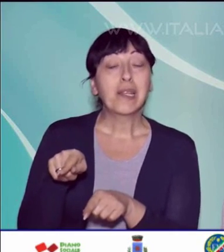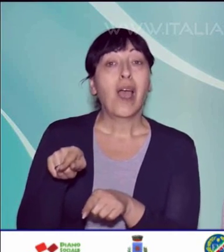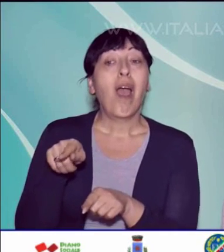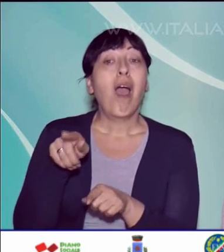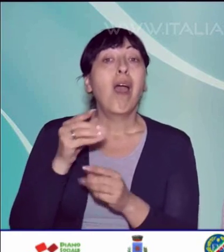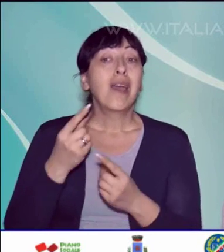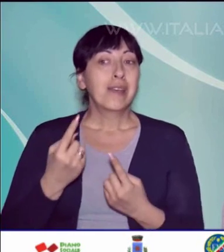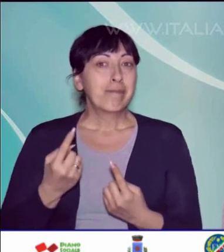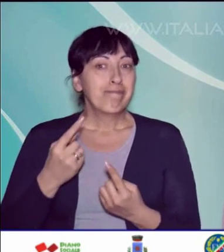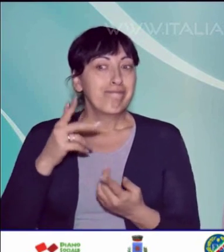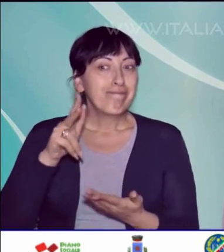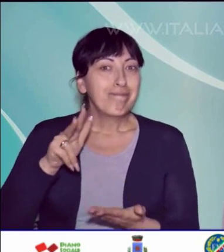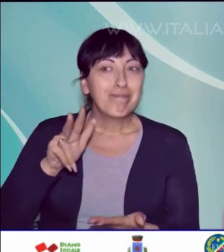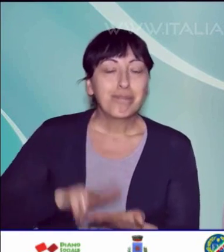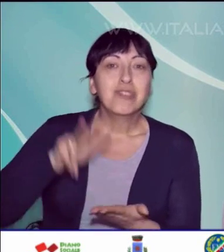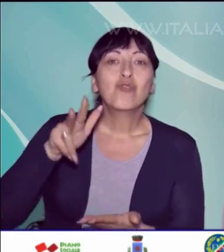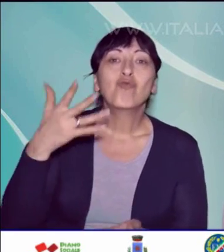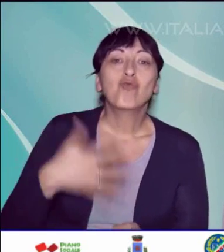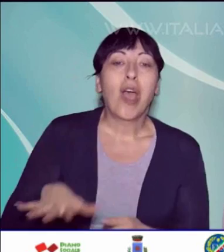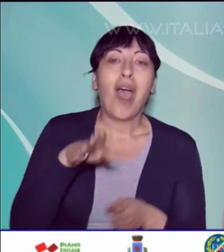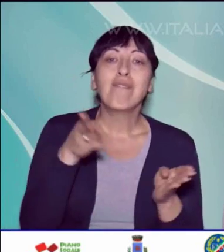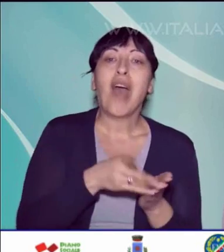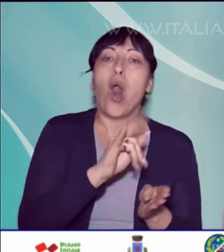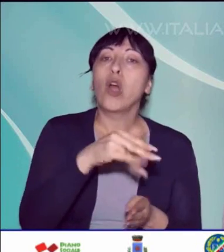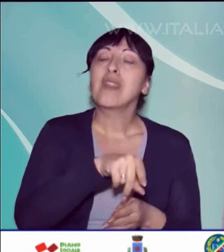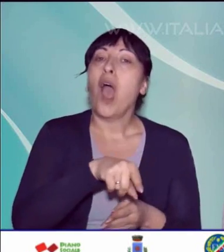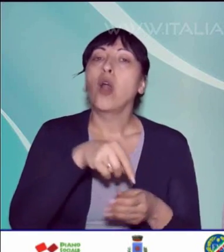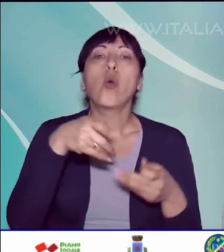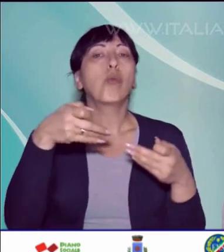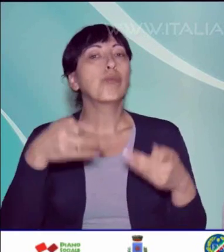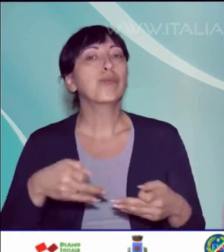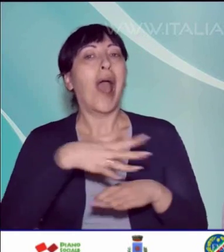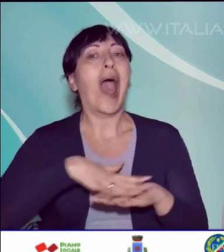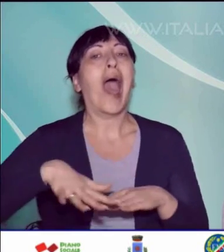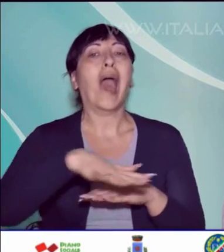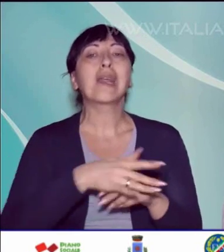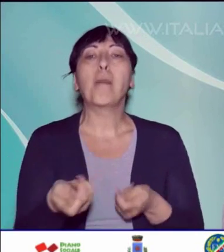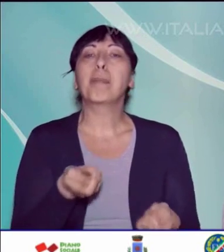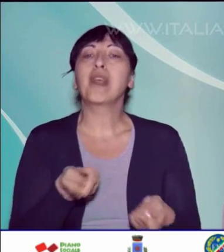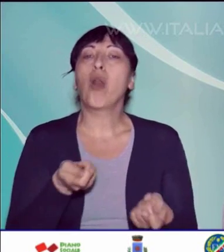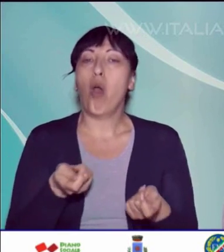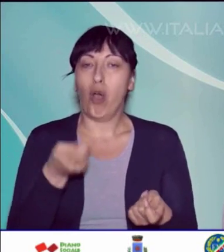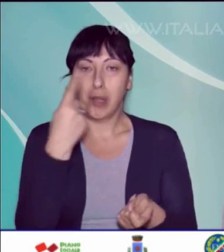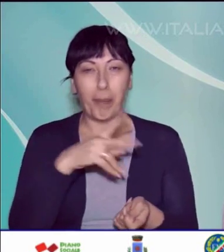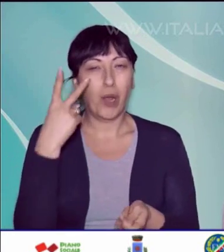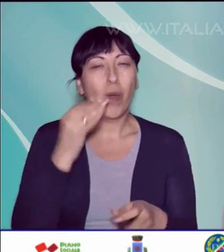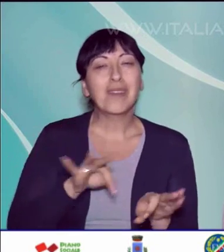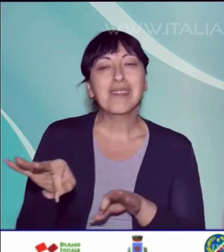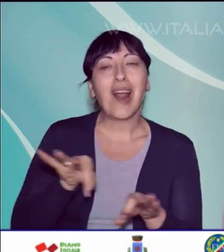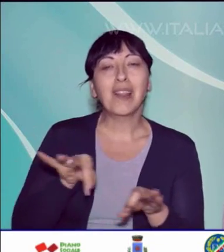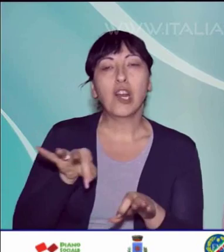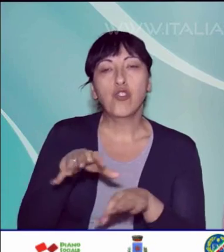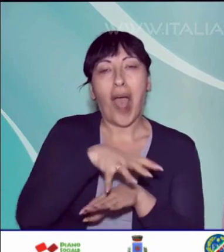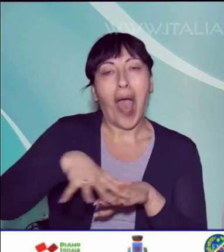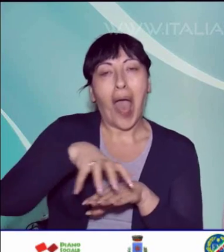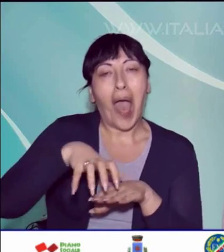conferma che il Vallo di Diano è diventato ufficialmente area pilota nella strategia delle aree